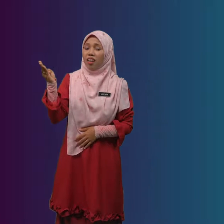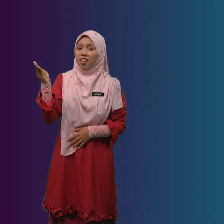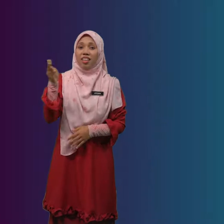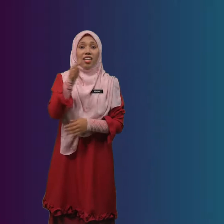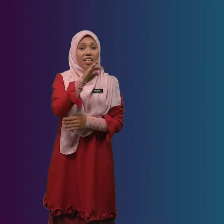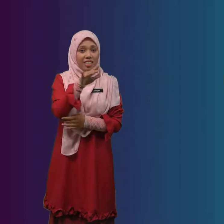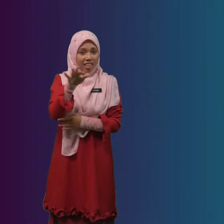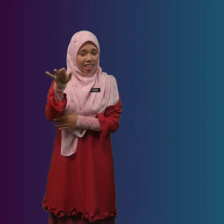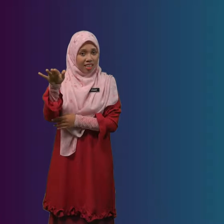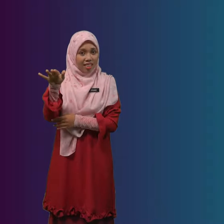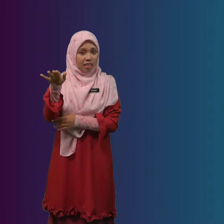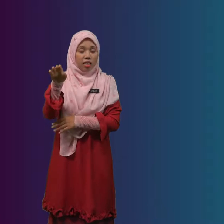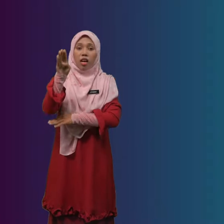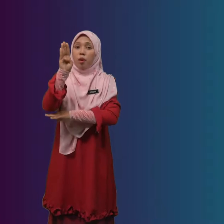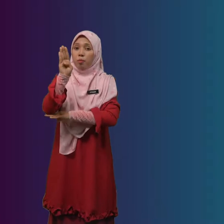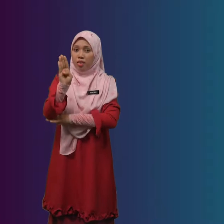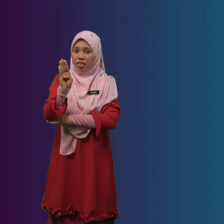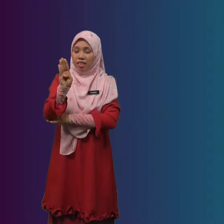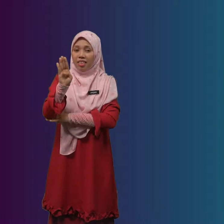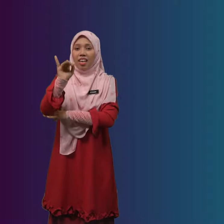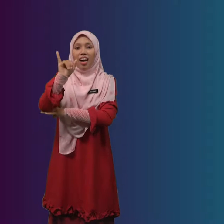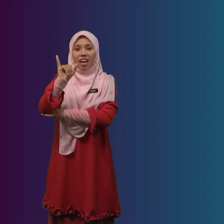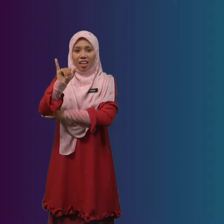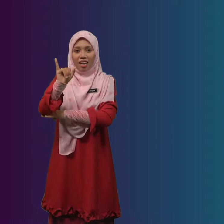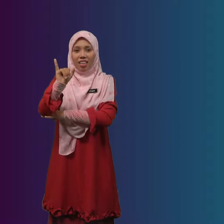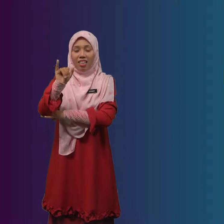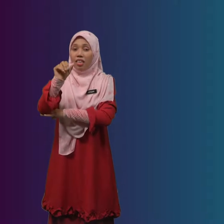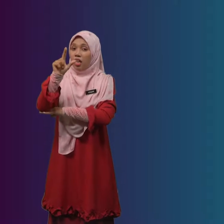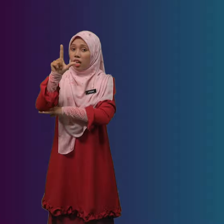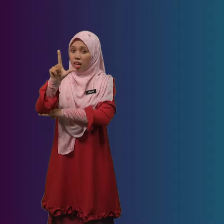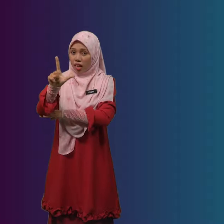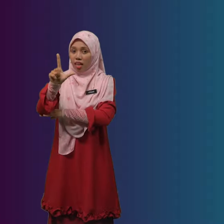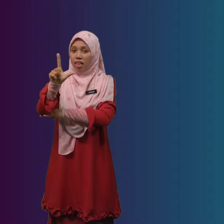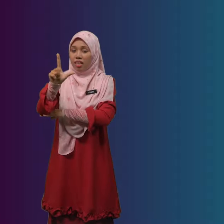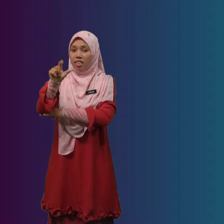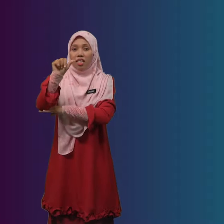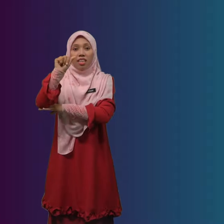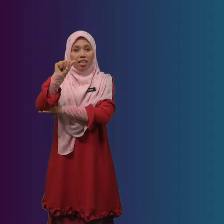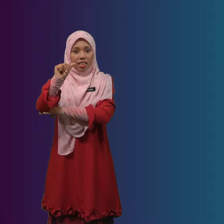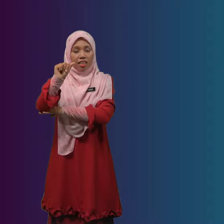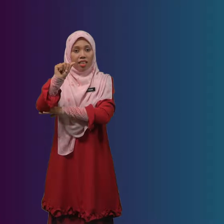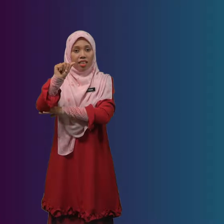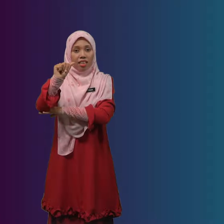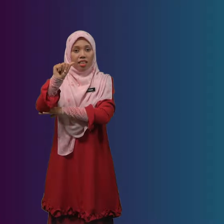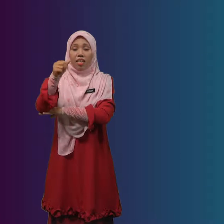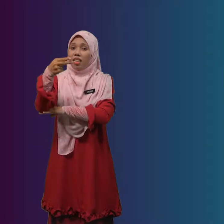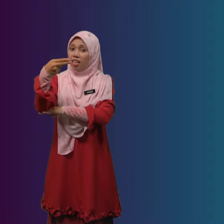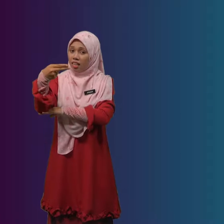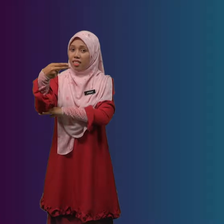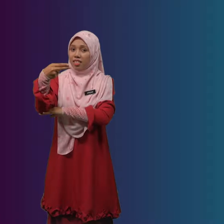Ejaan B I L A H